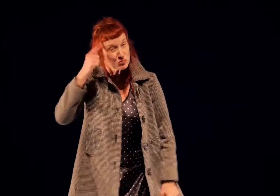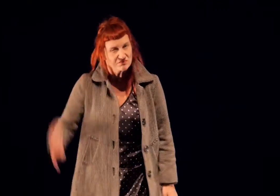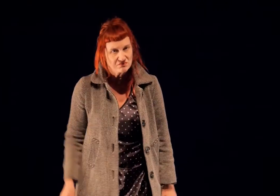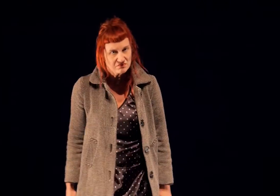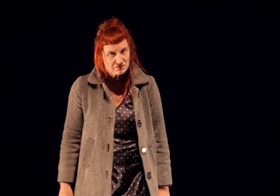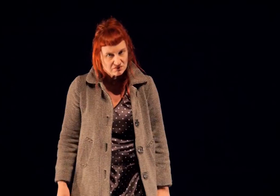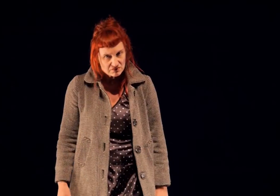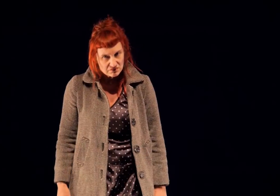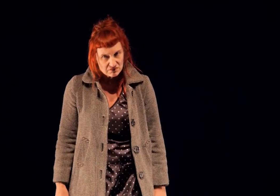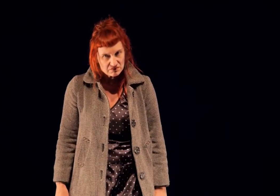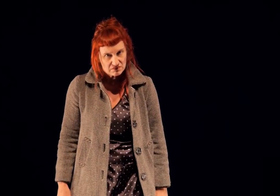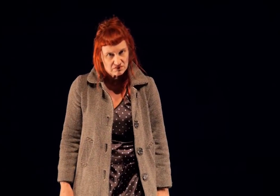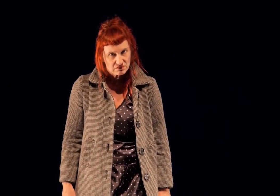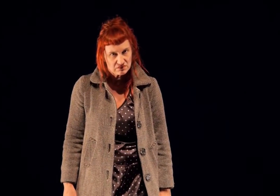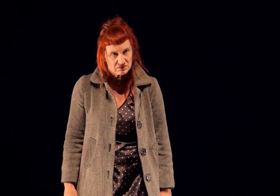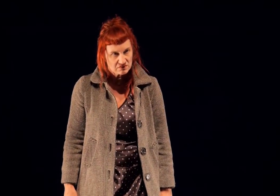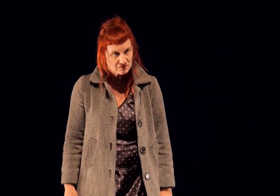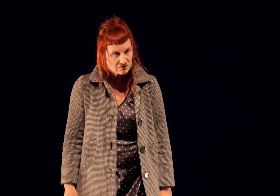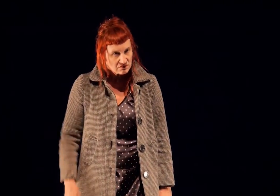Elle dit pourquoi toujours regarder l'heure.